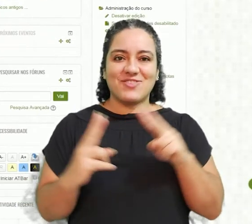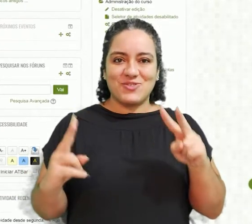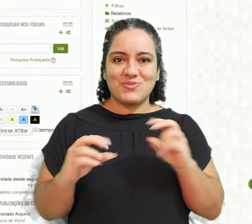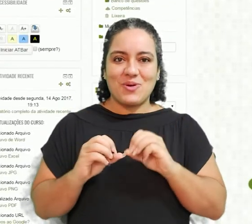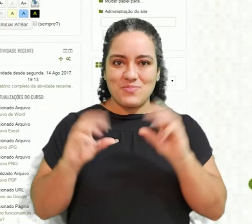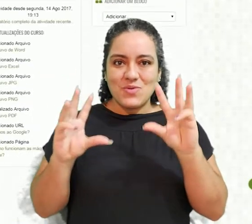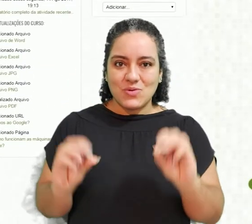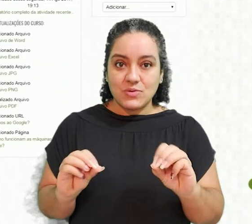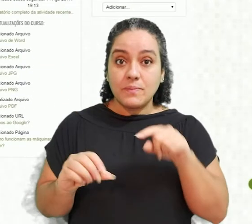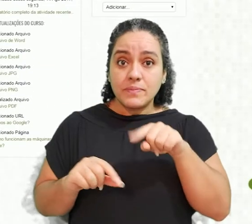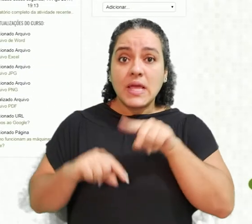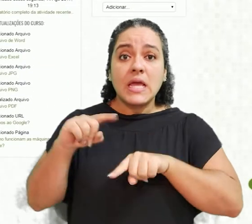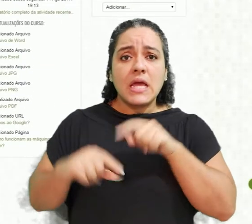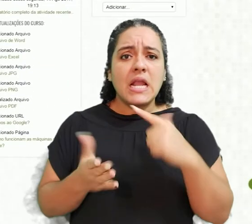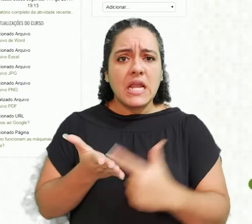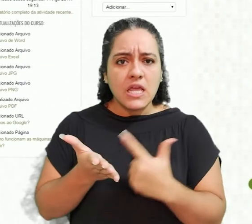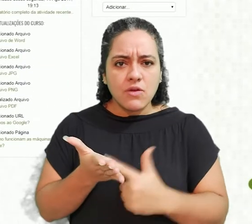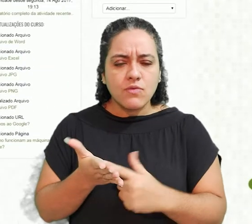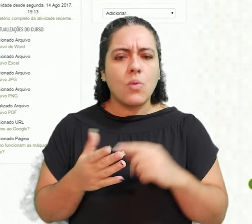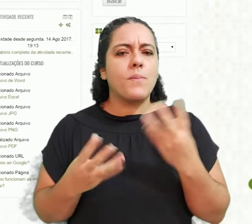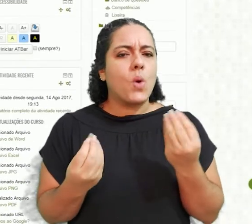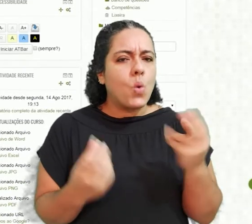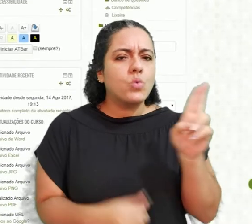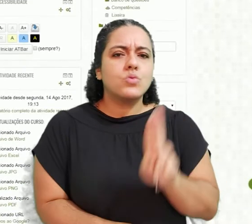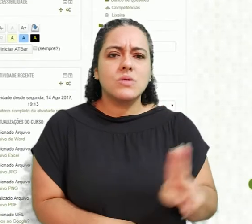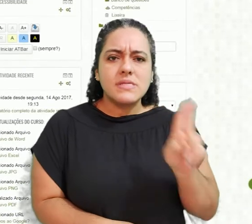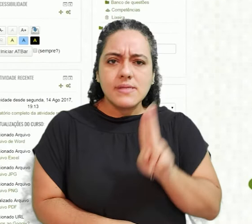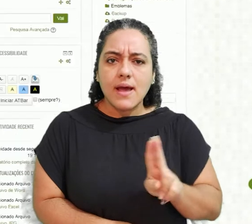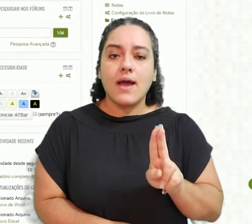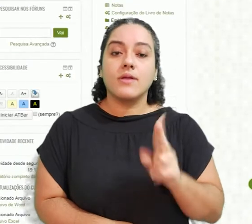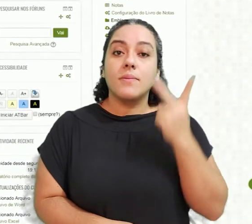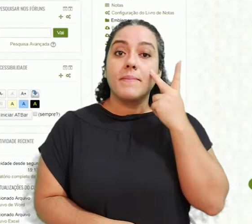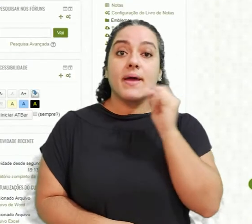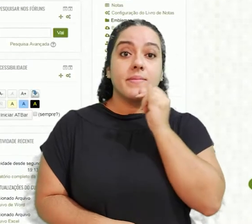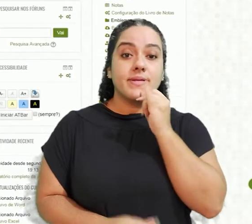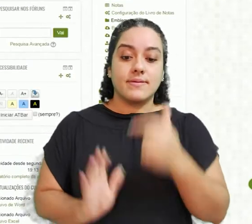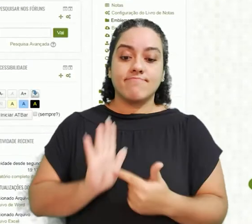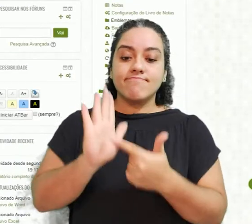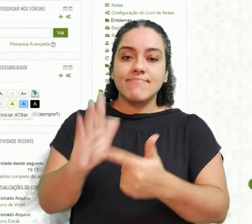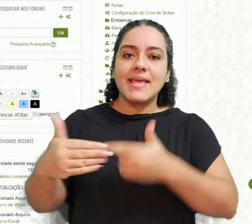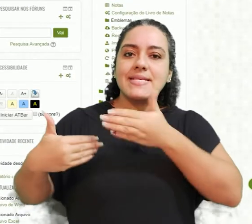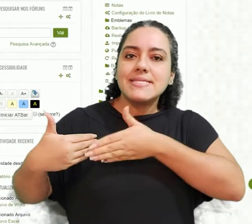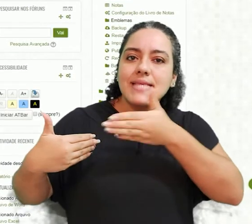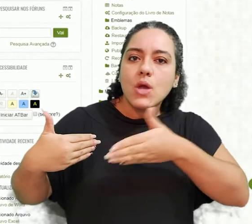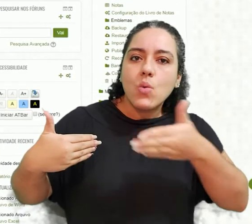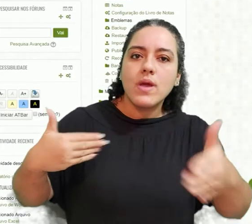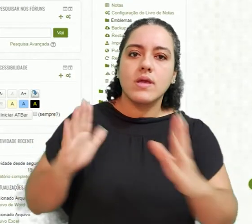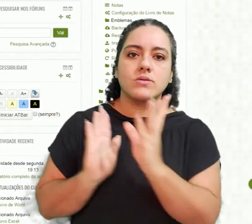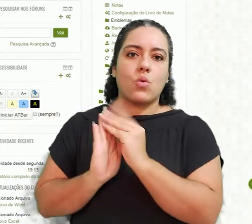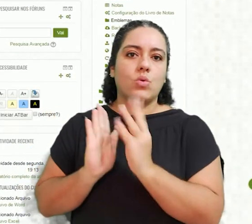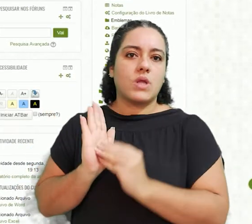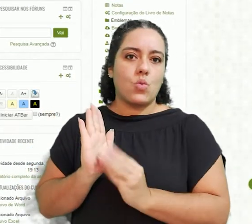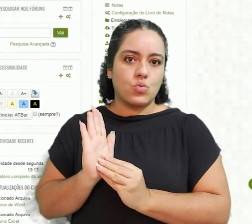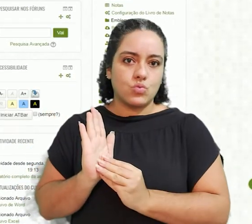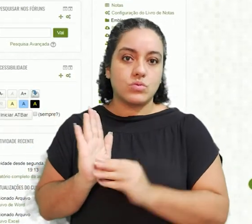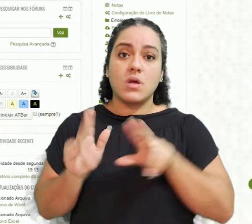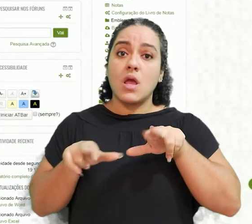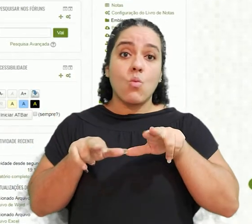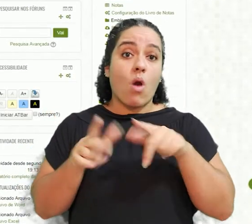do Moodle. O recurso livro é muito utilizado para trazer uma sequência de conteúdos como num